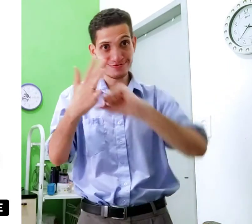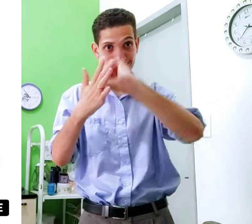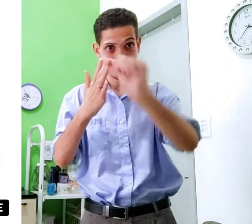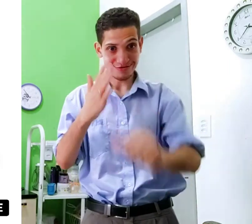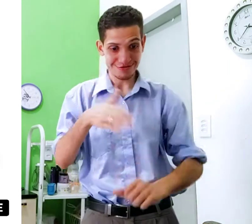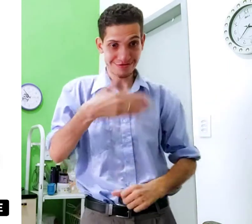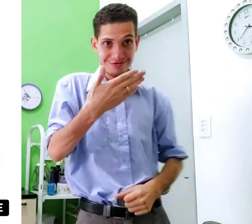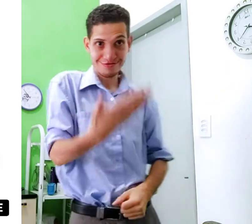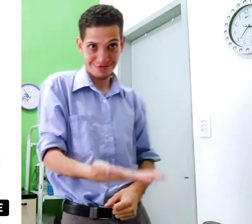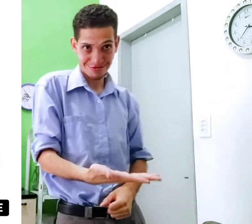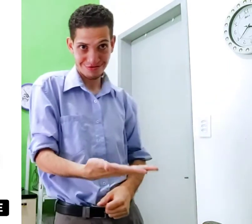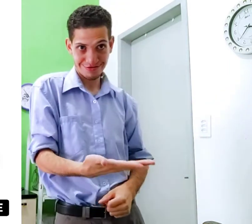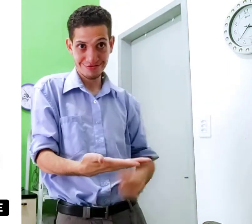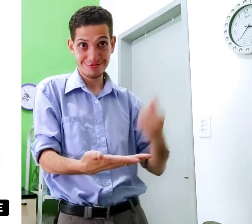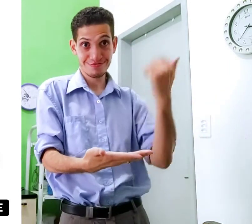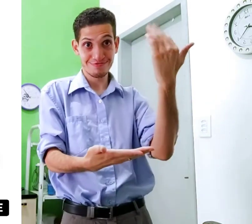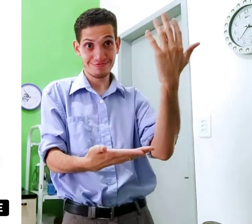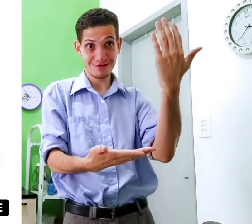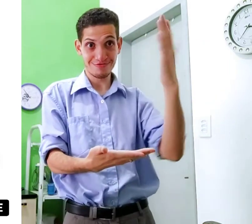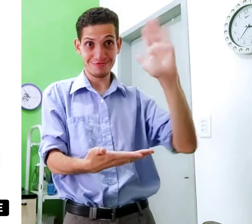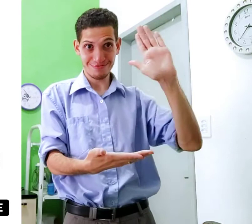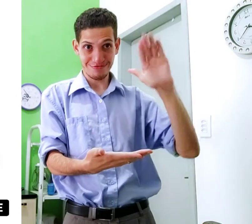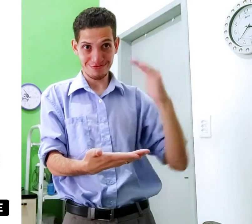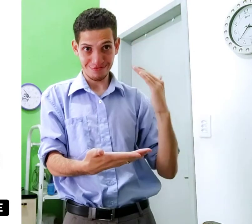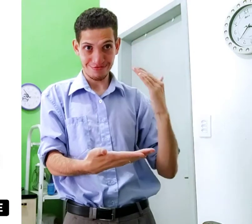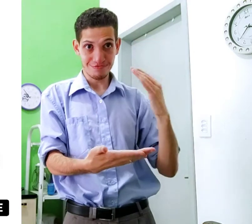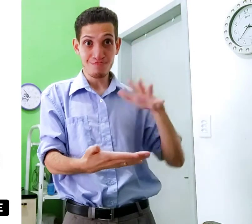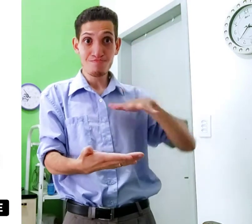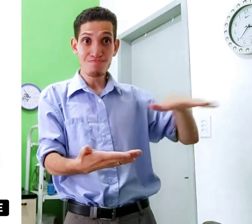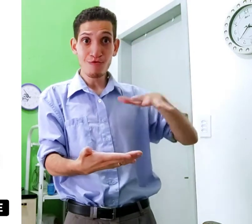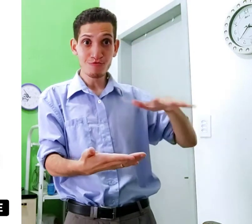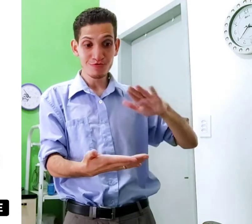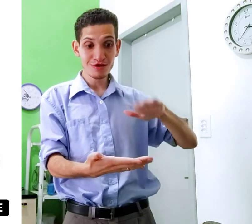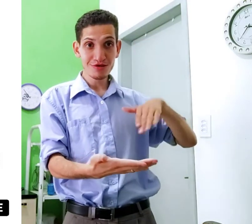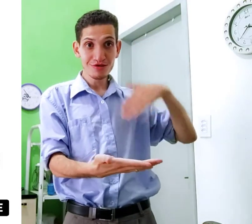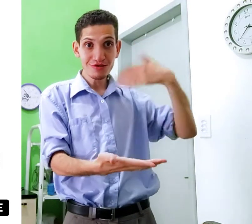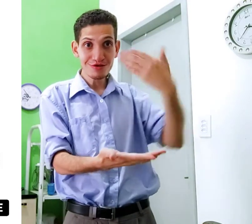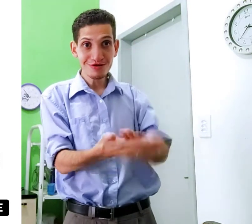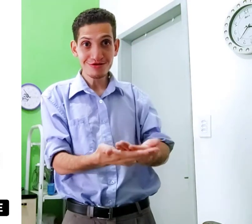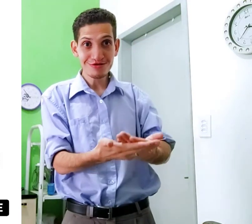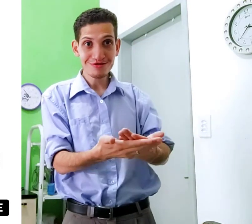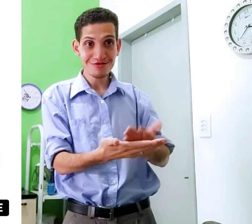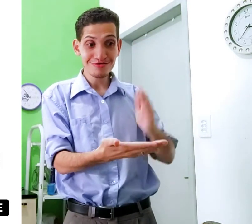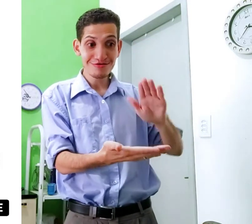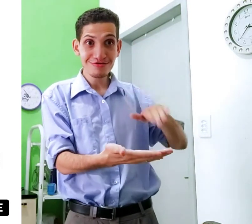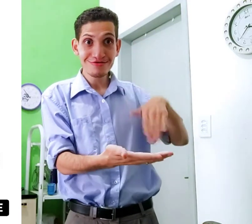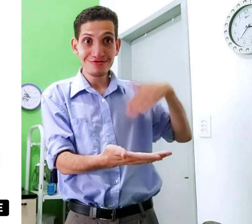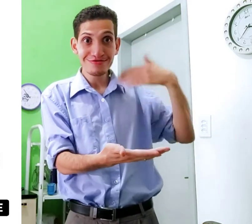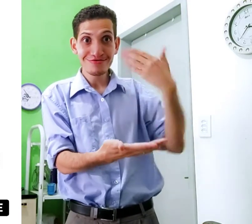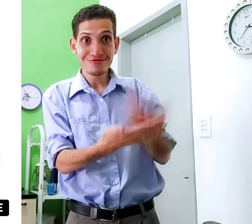o quê? A configuração de mão assim, a outra configuração assim e o movimento é este, olha,